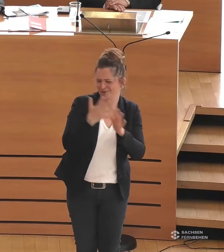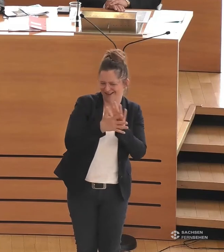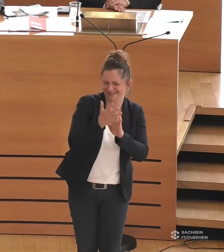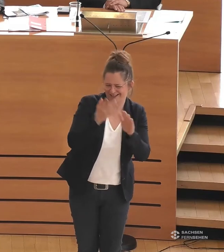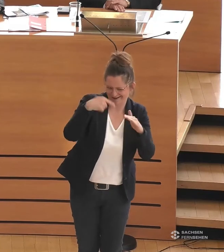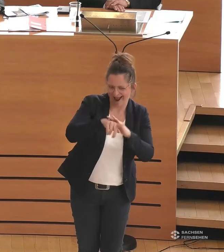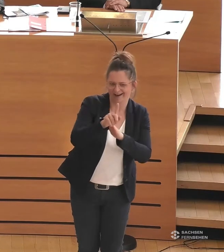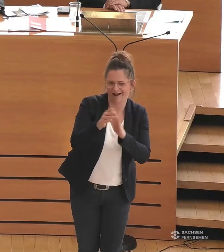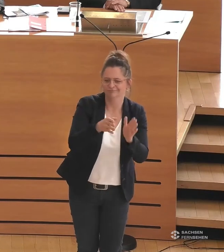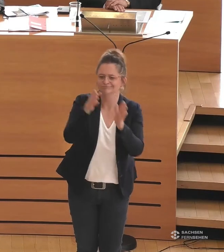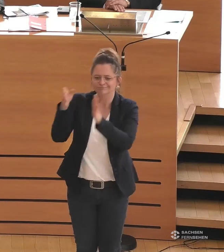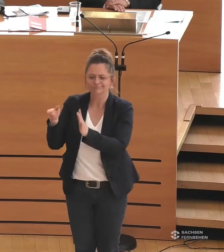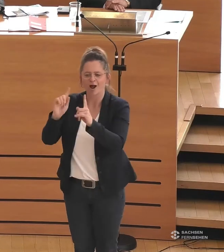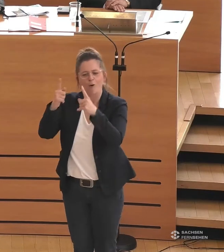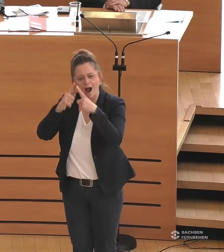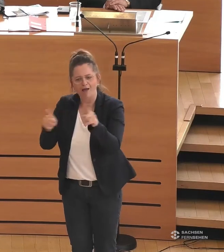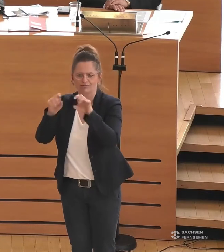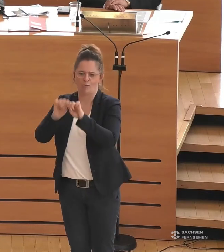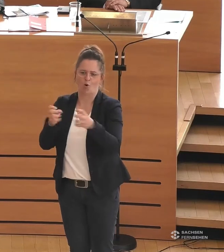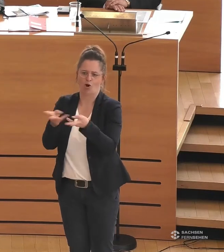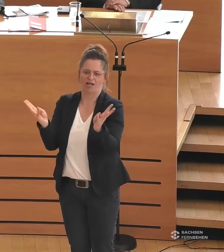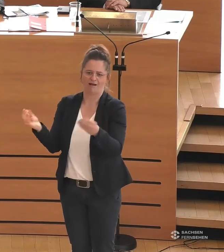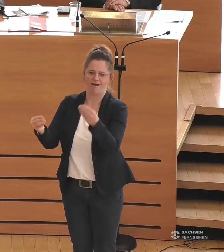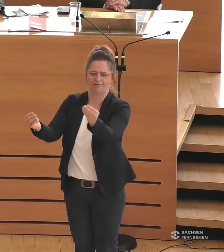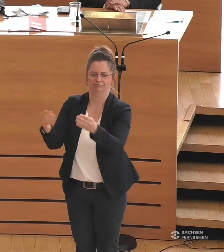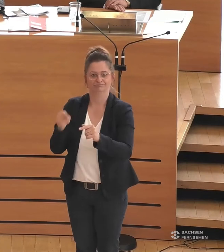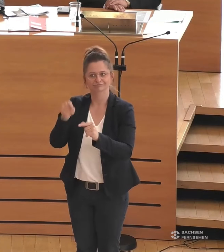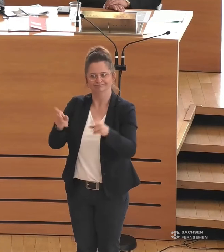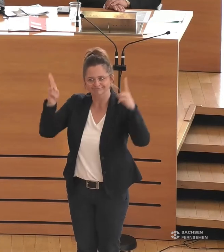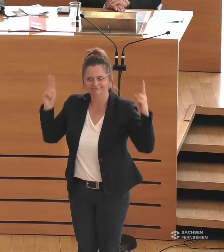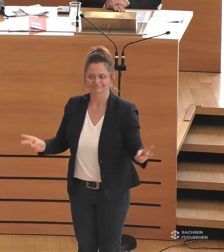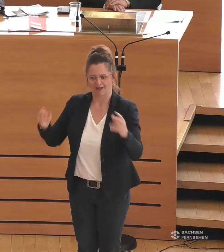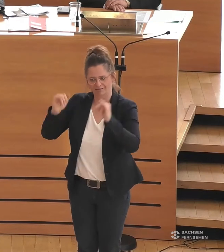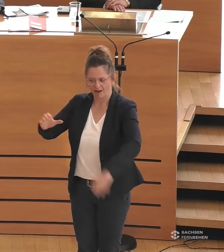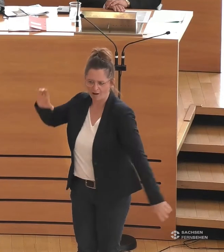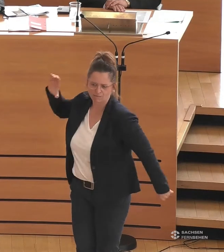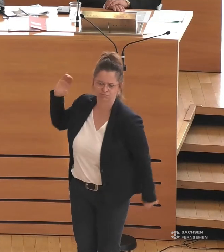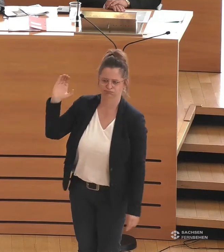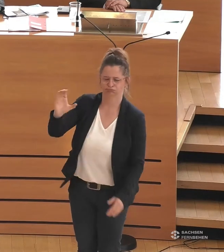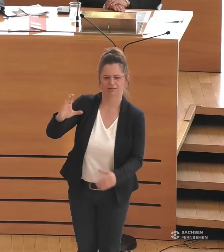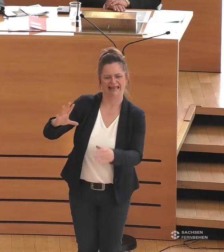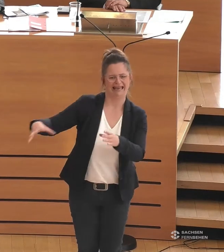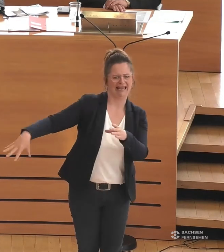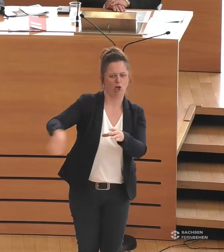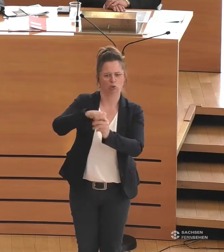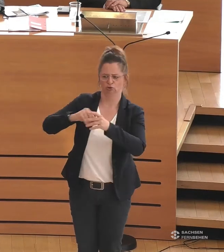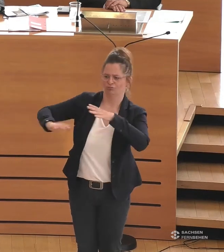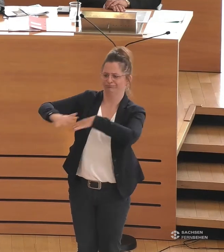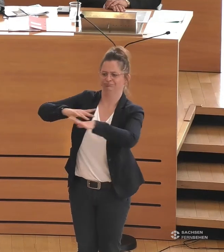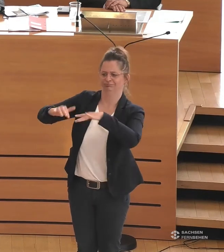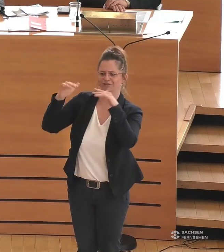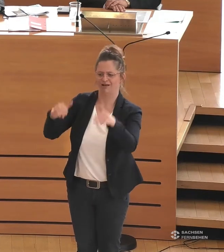am Anfang meiner Rede beschrieben habe, sondern wo wir auch Inklusion leben können? An welchen Punkten müssen wir nachbessern?